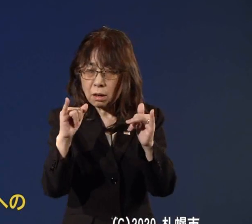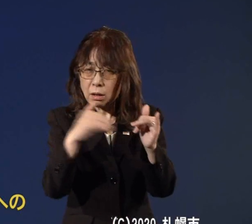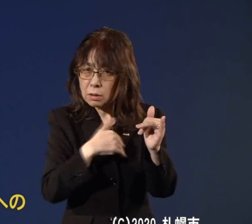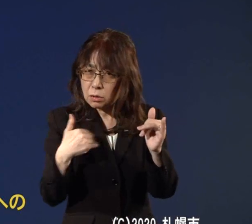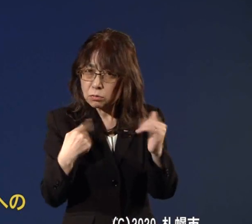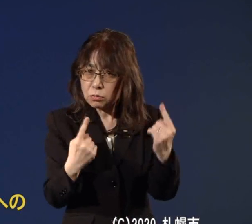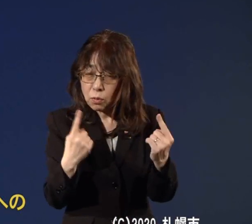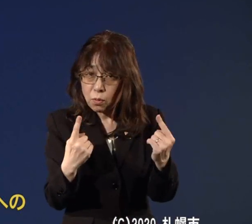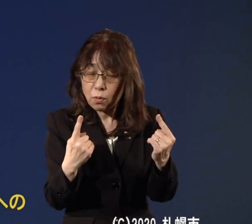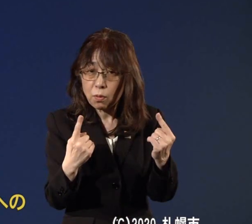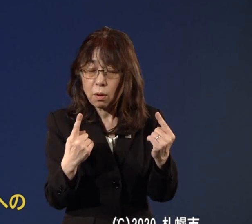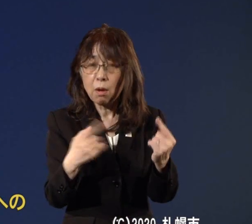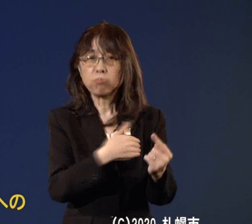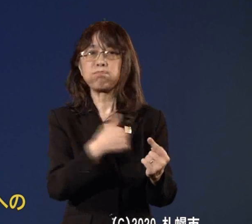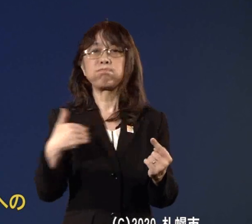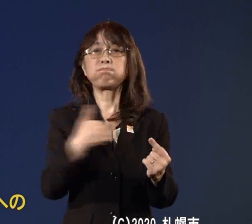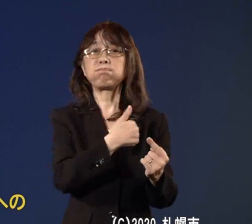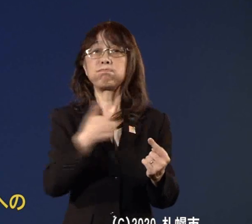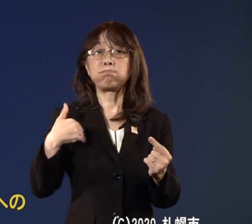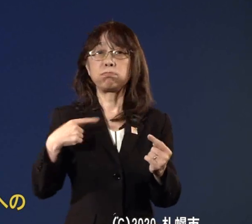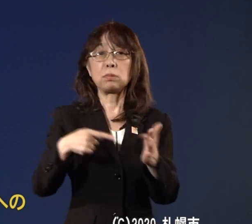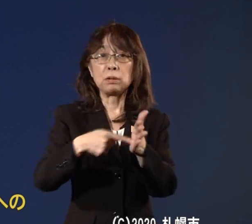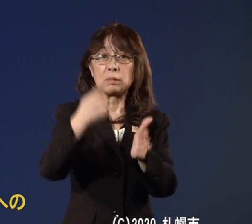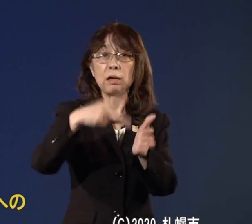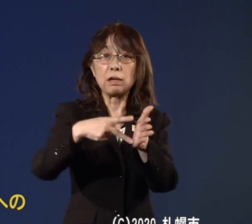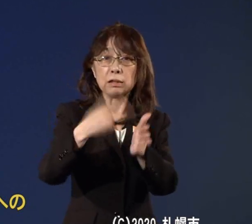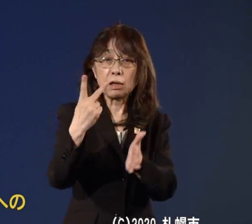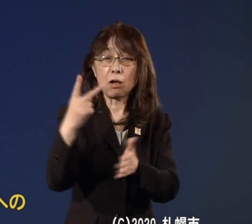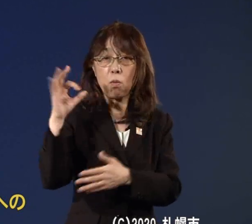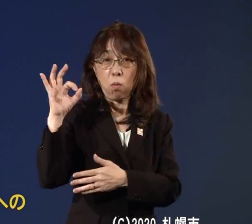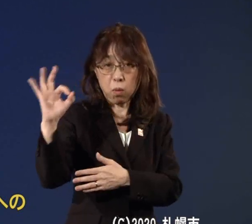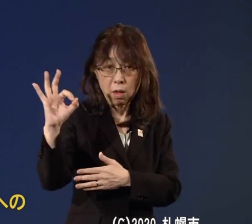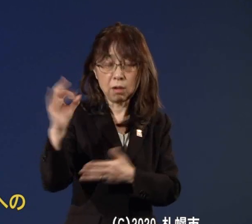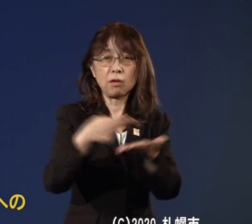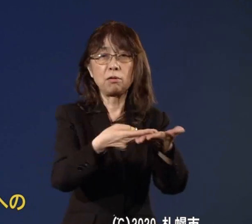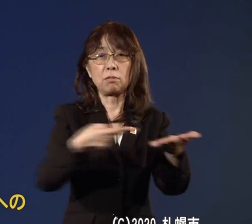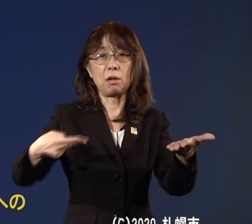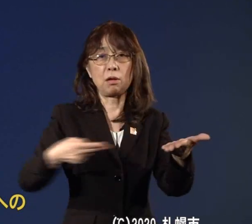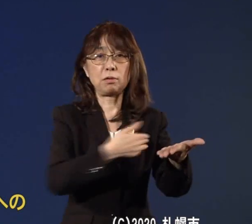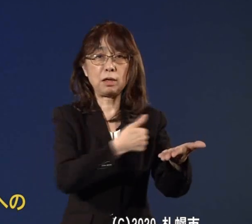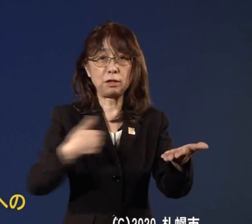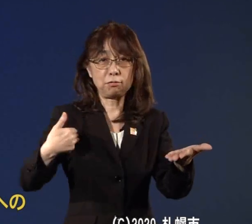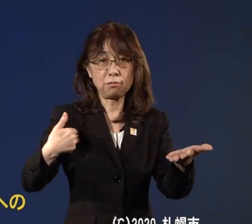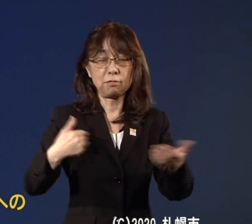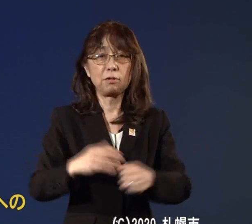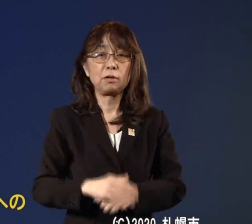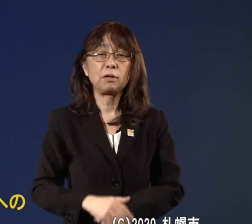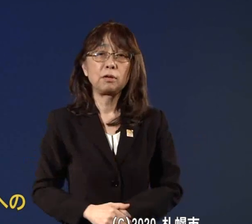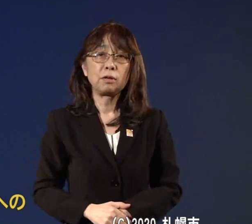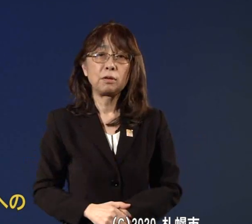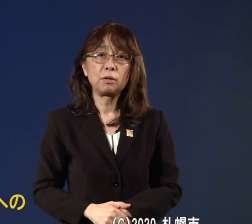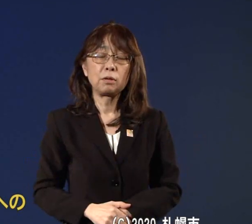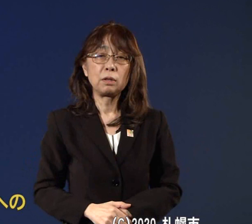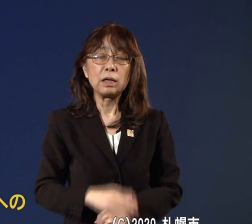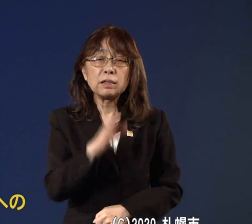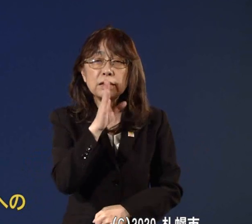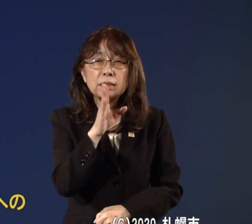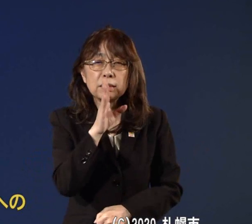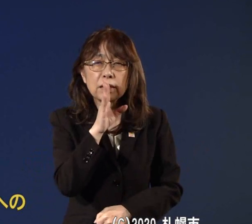性が確認をされて初めて退院ができるという状況になりますので実際に入院されている